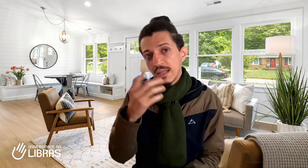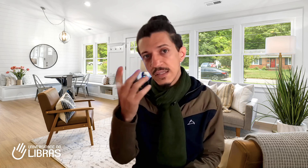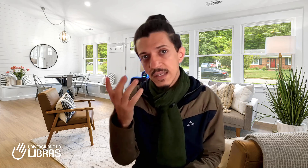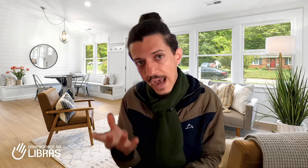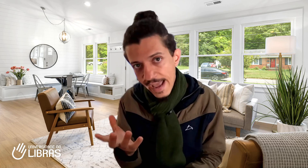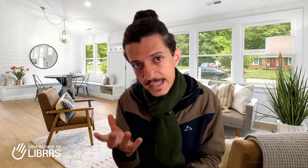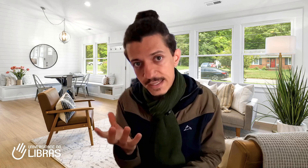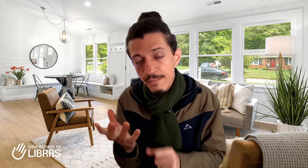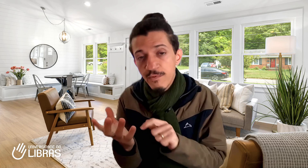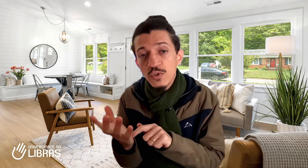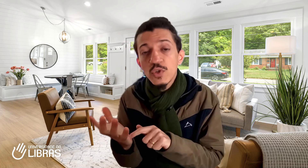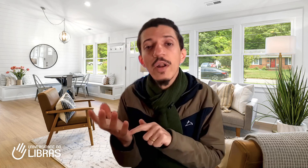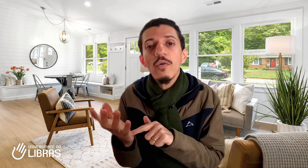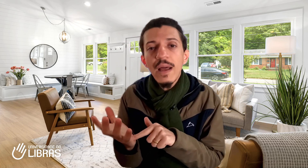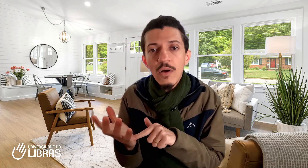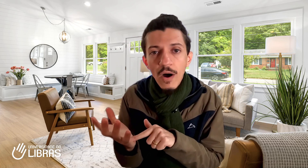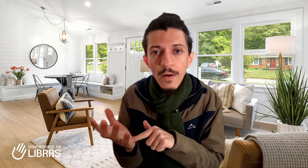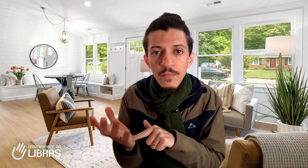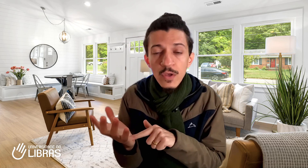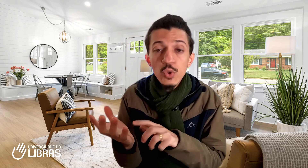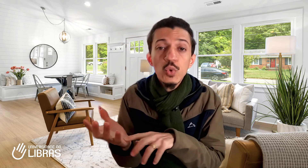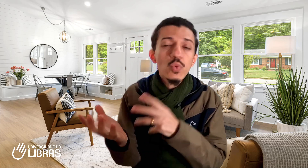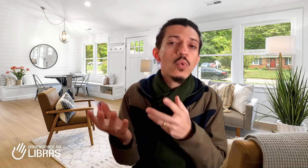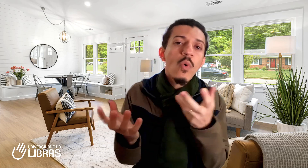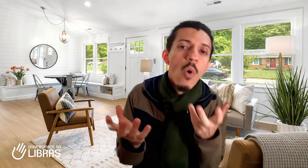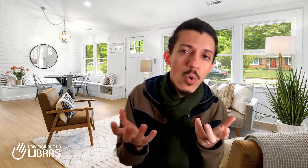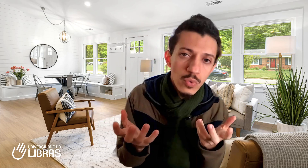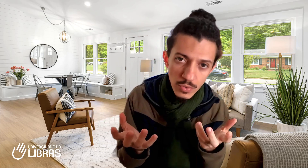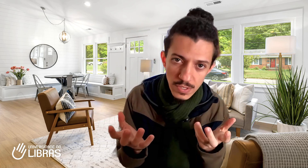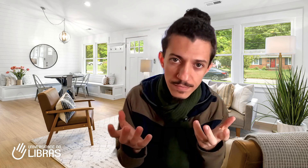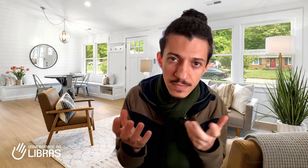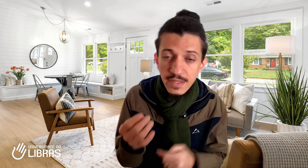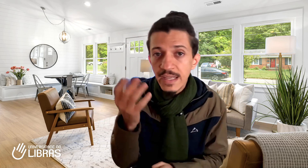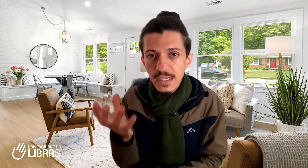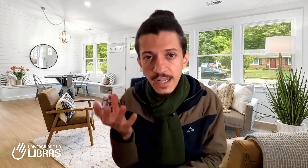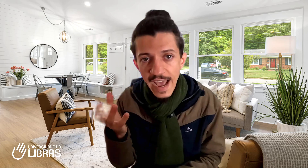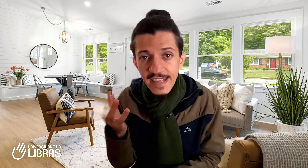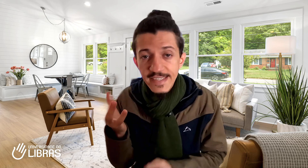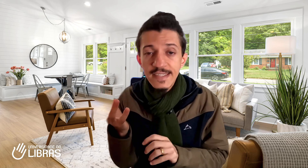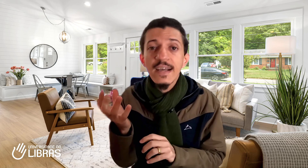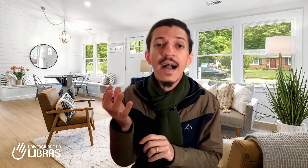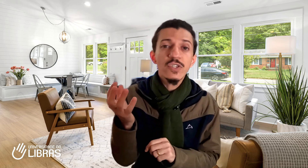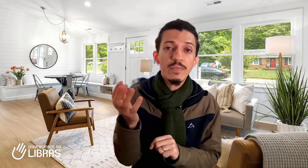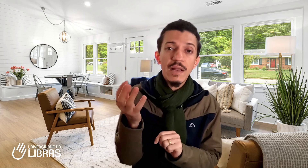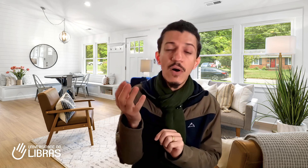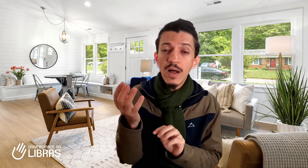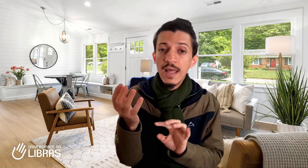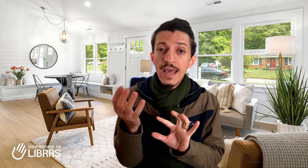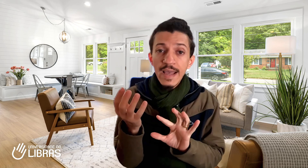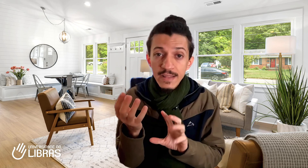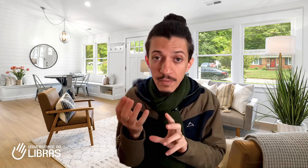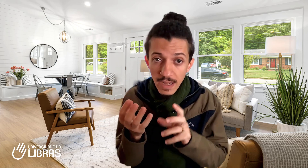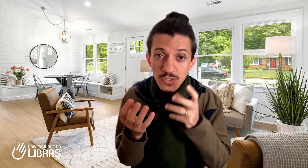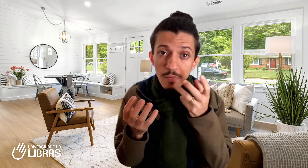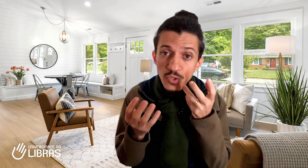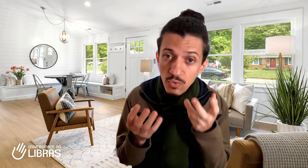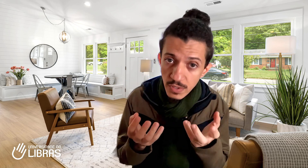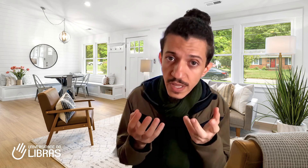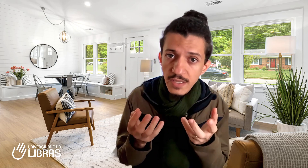sinais que funcionam melhor junto com outros. Tem sinais que se encaixam melhor em determinados tipos de contexto, em